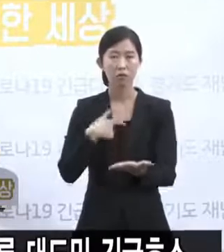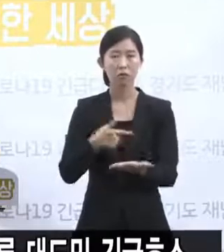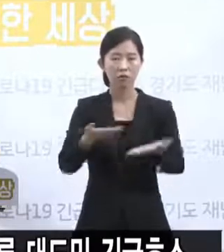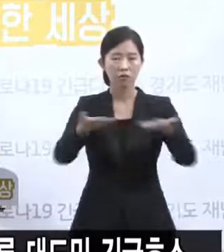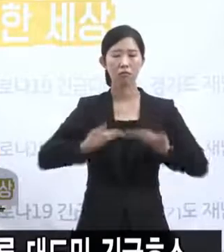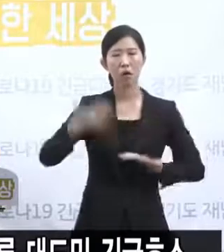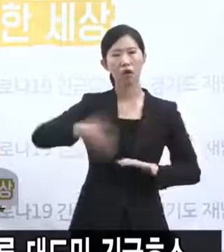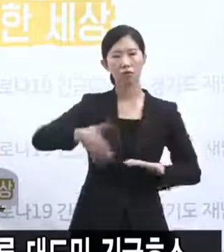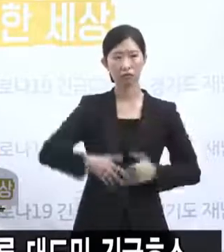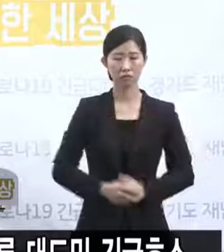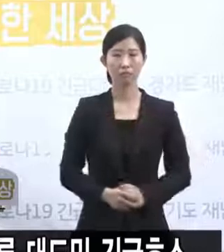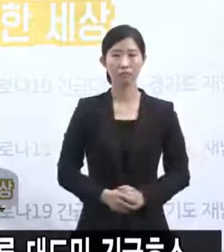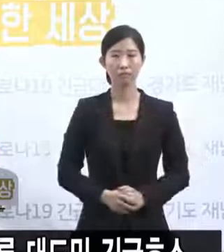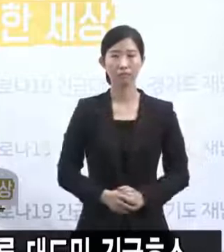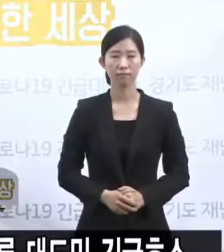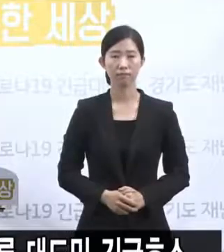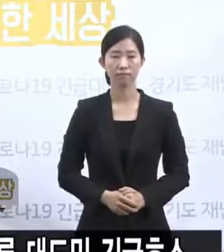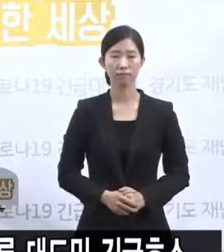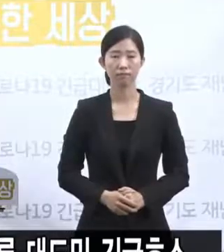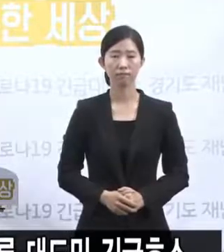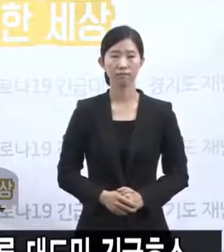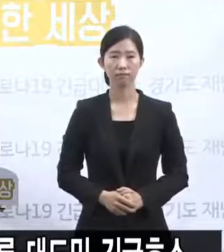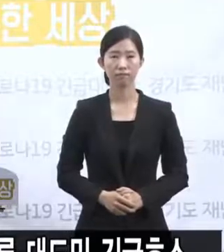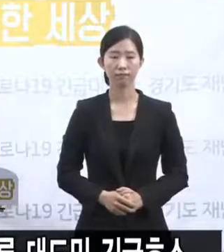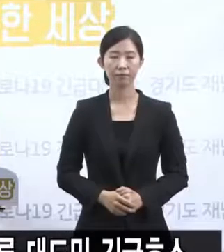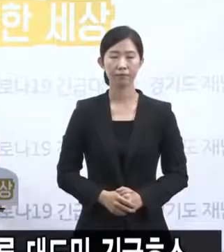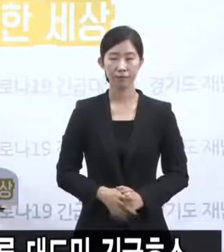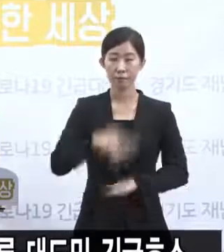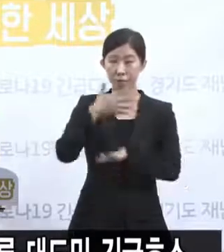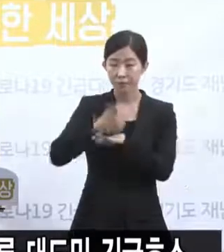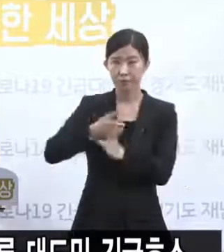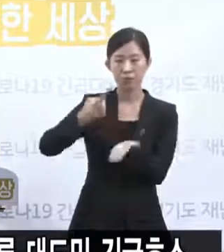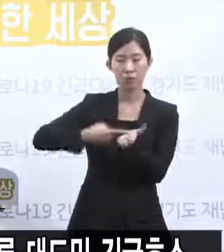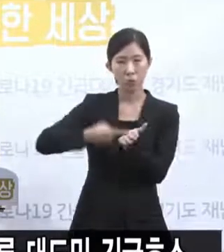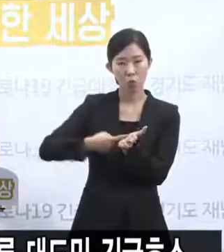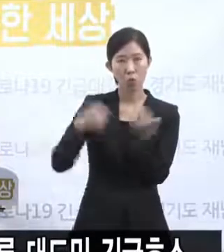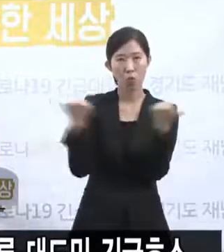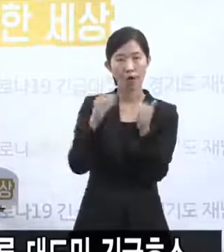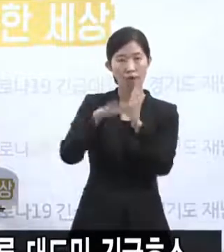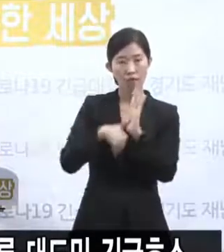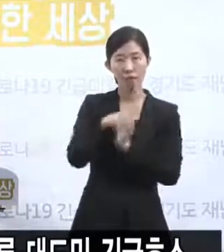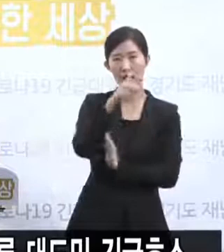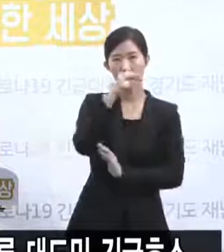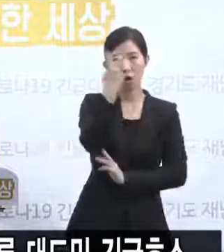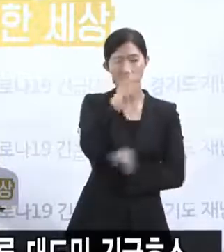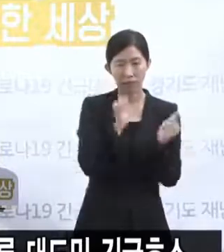저번 전체 회의 때 총리 주재 회의 때 검찰, 경찰, 서울시,